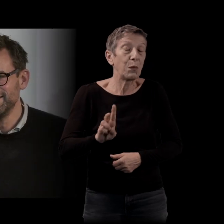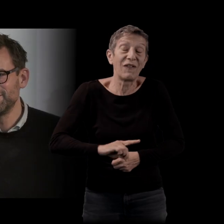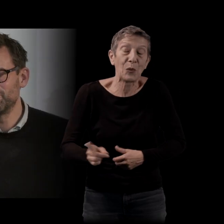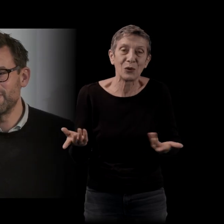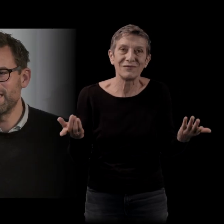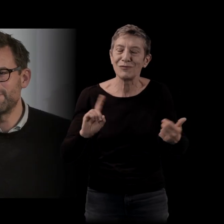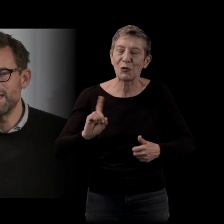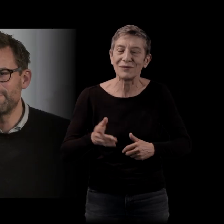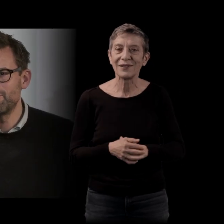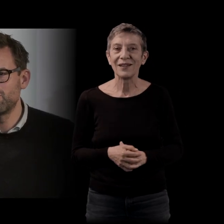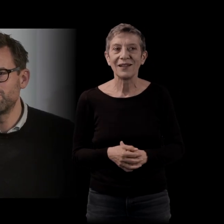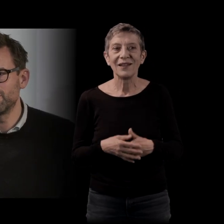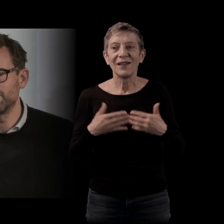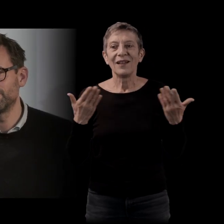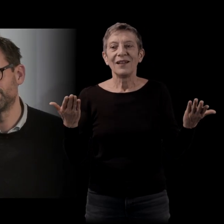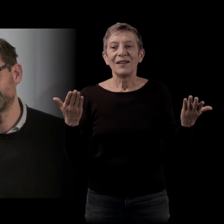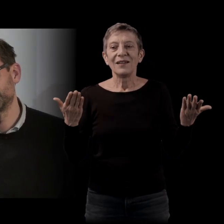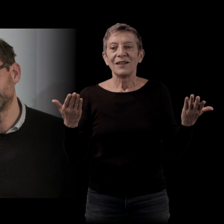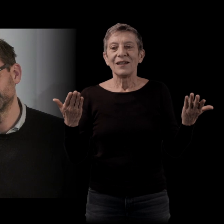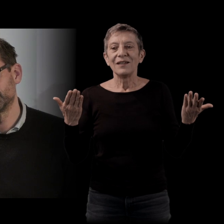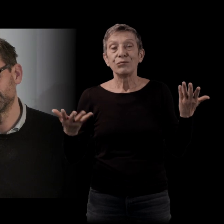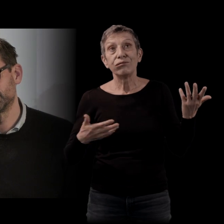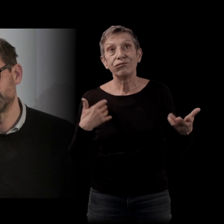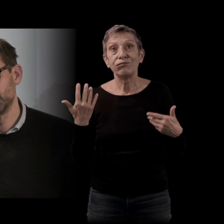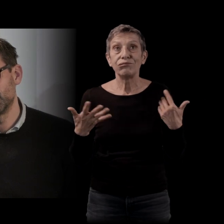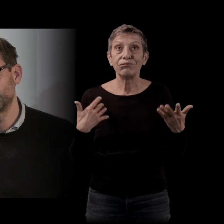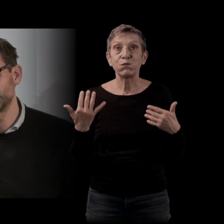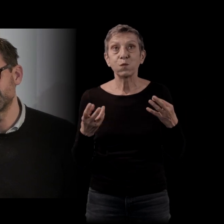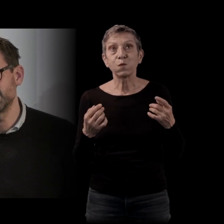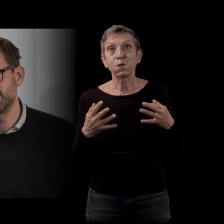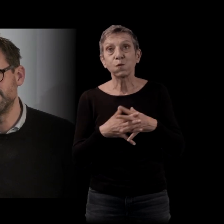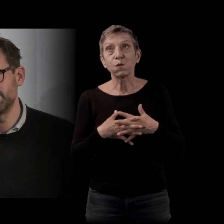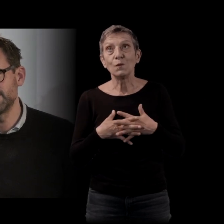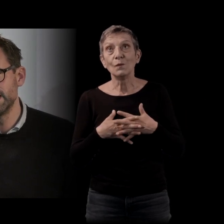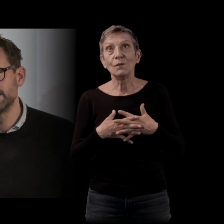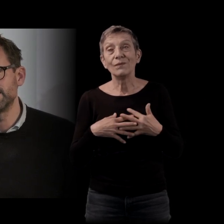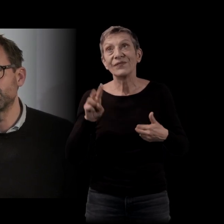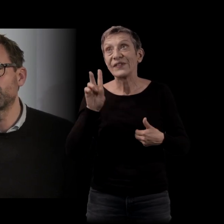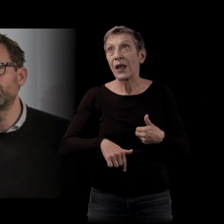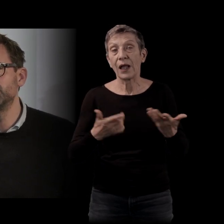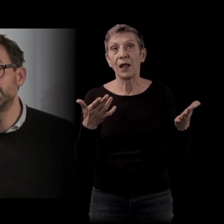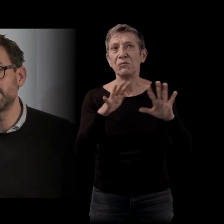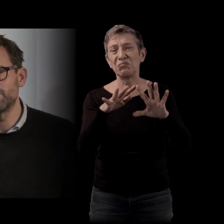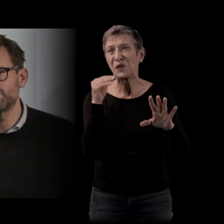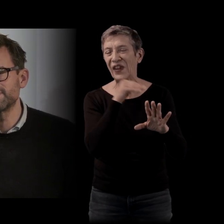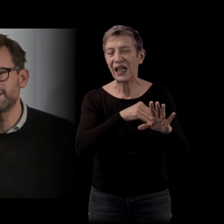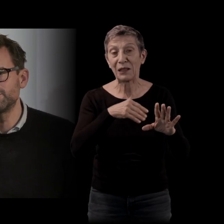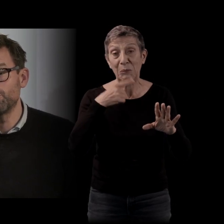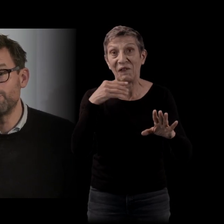Non, il n a pas beaucoup de... En même temps, dire ça, c'est le dire vite. C'est-à-dire que quand vous me dites ça, moi, je pense à Christian Bobin